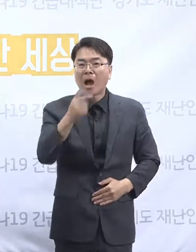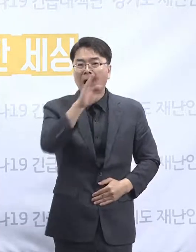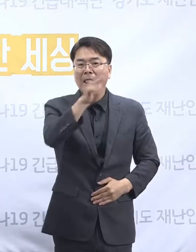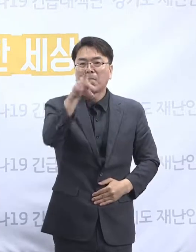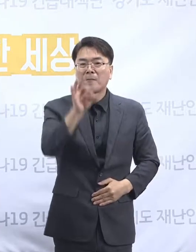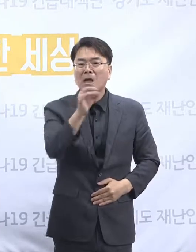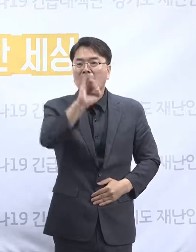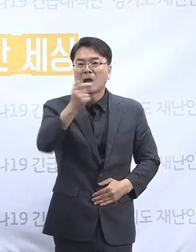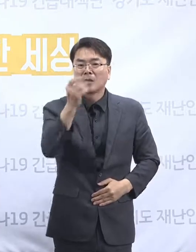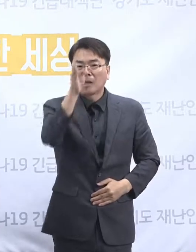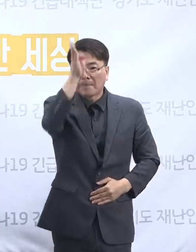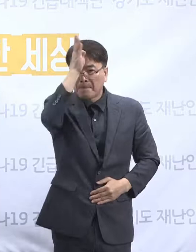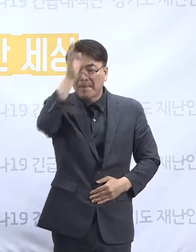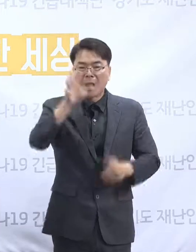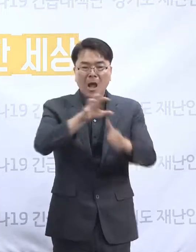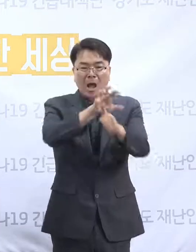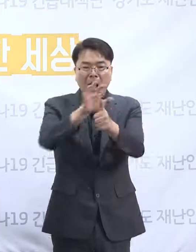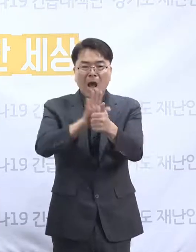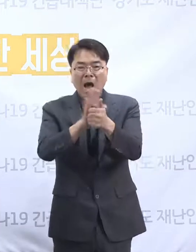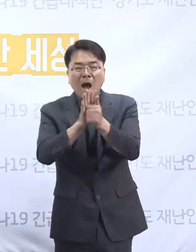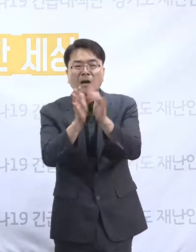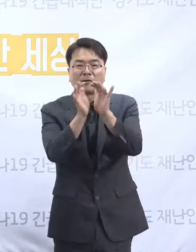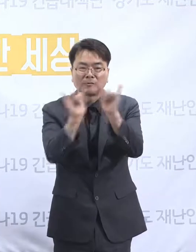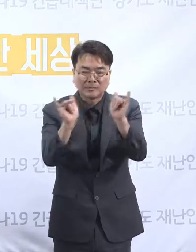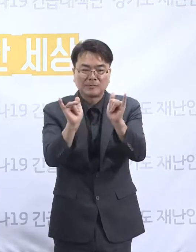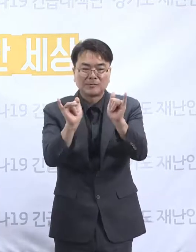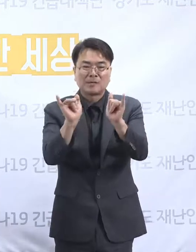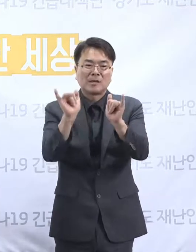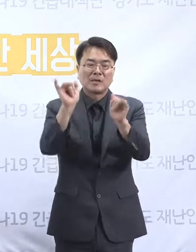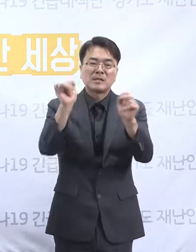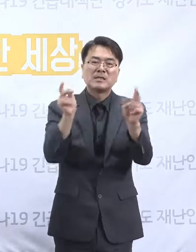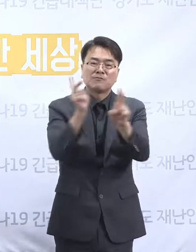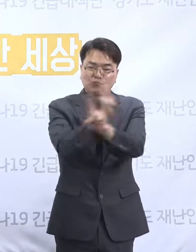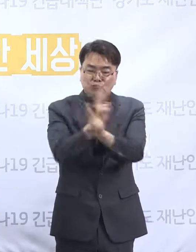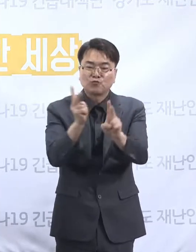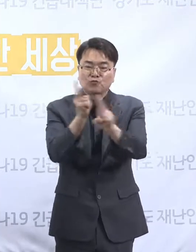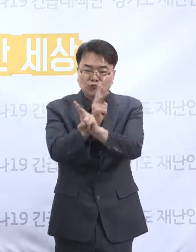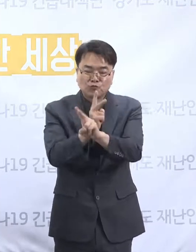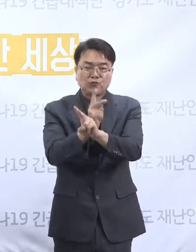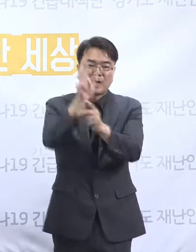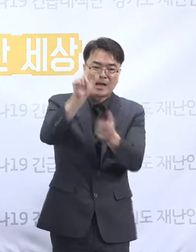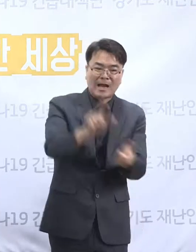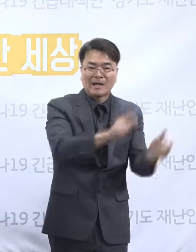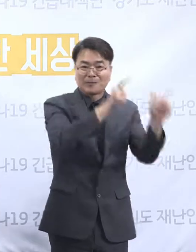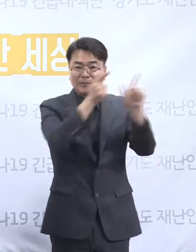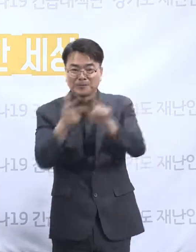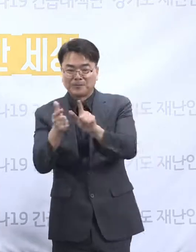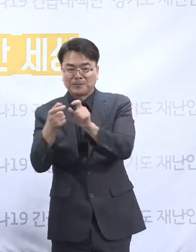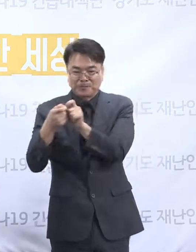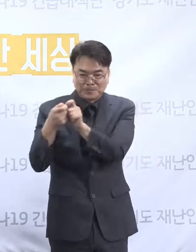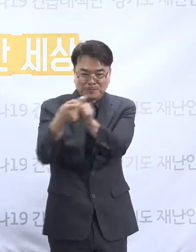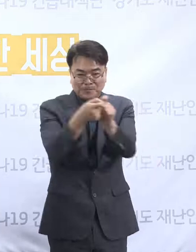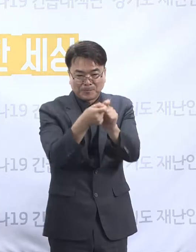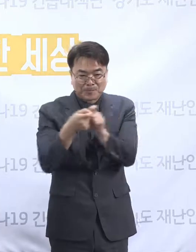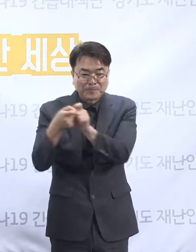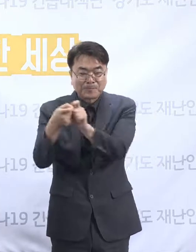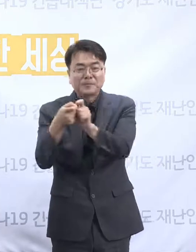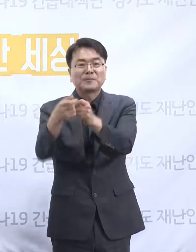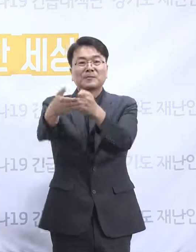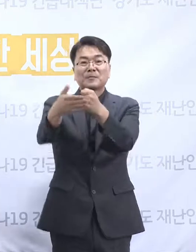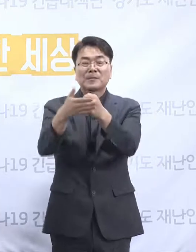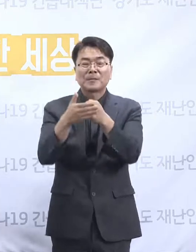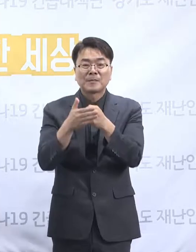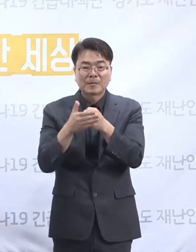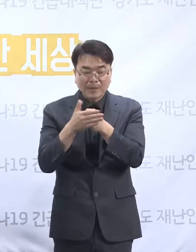관계를 맺고 24시간, 48시간 이렇게 하루 왼종일 있는 상황에서는 이분들이 저희가